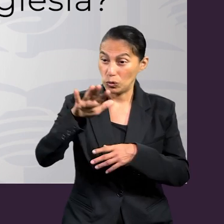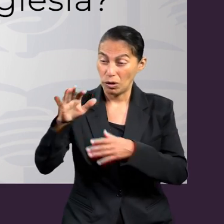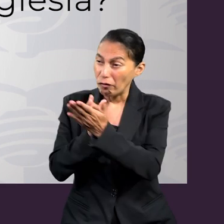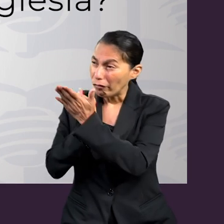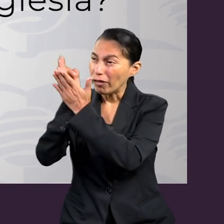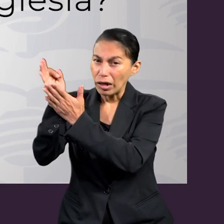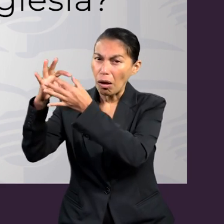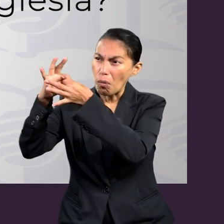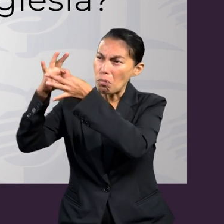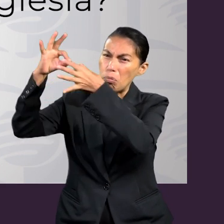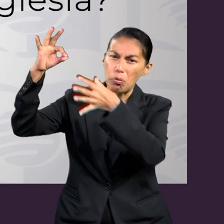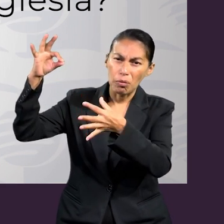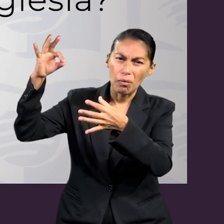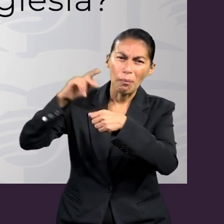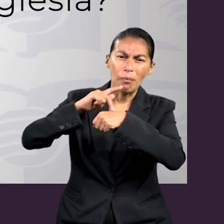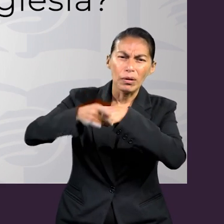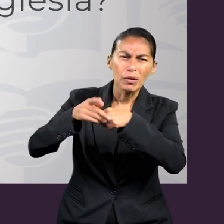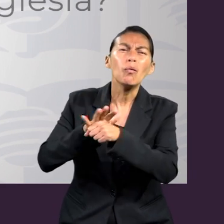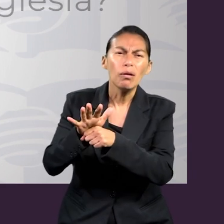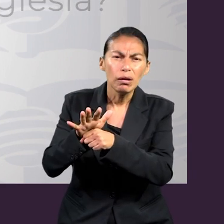la madurez cristiana de la Iglesia?